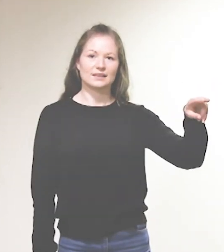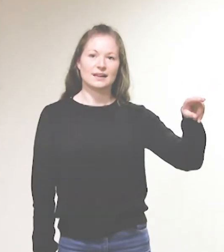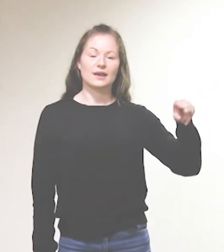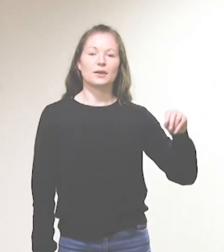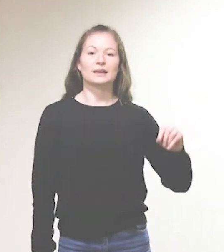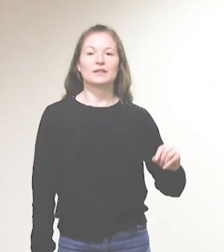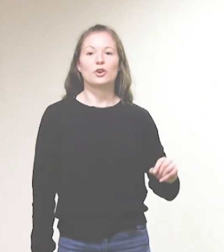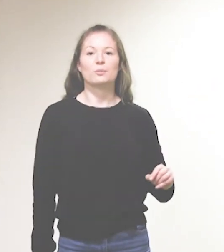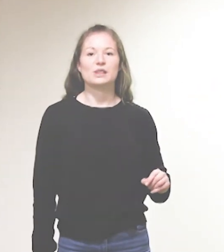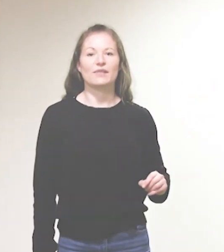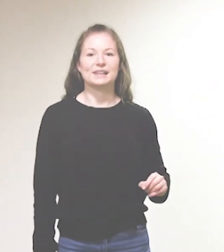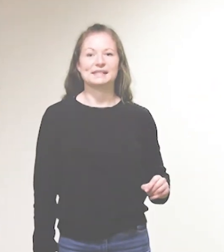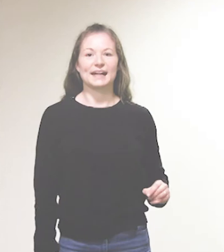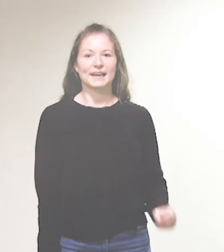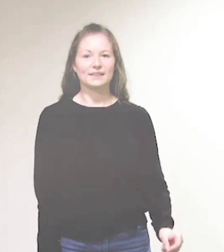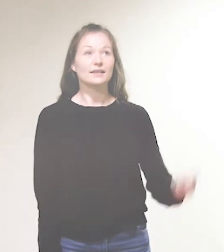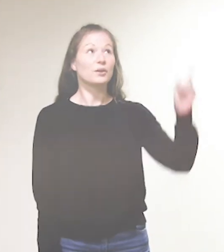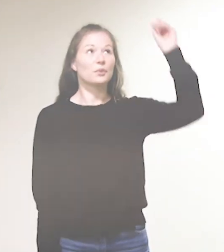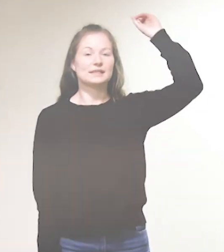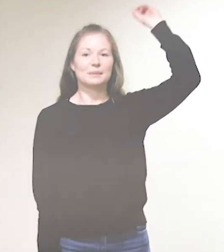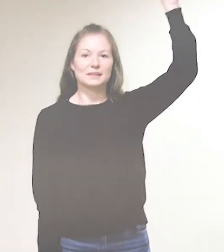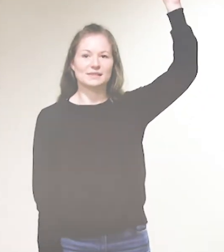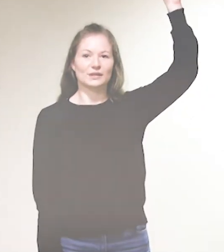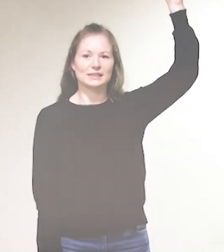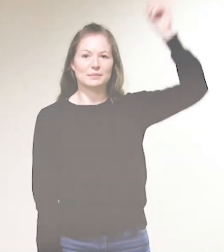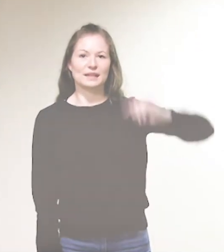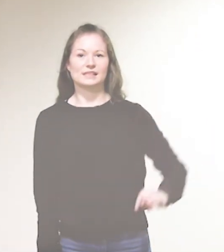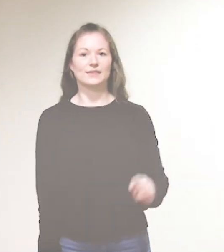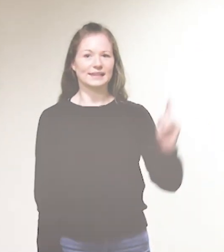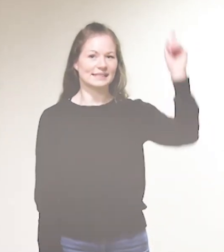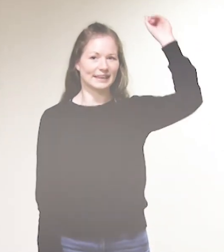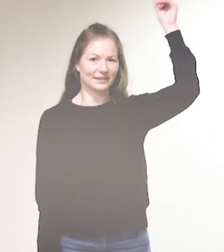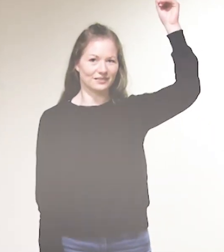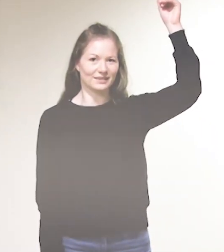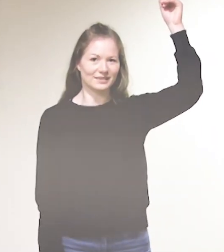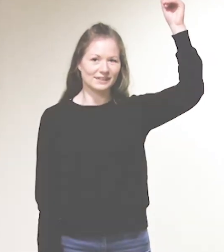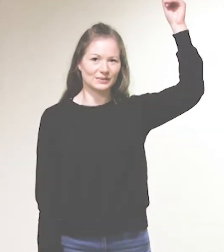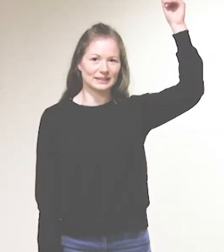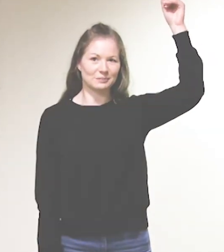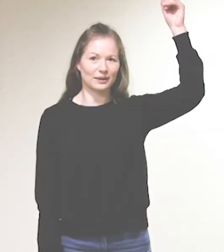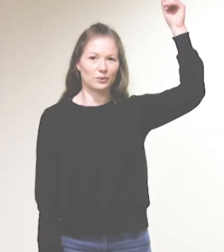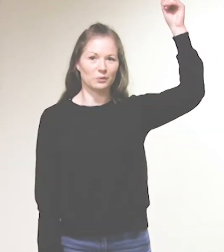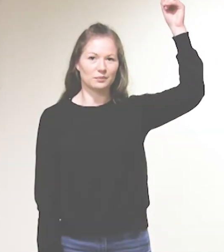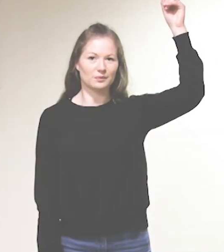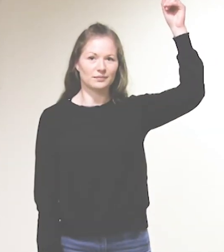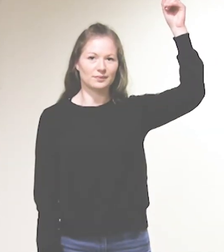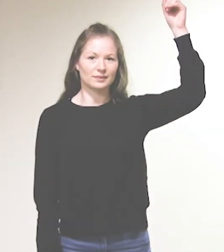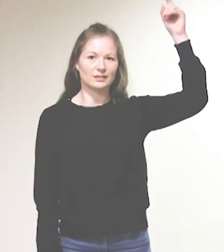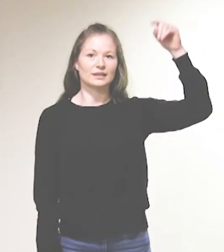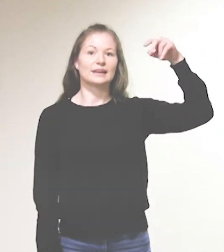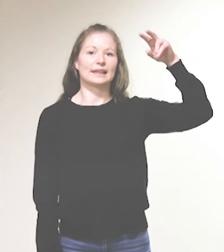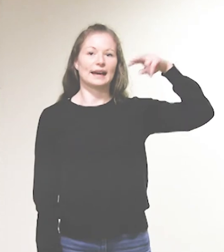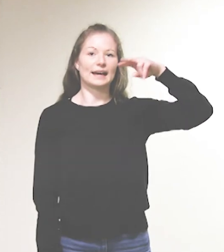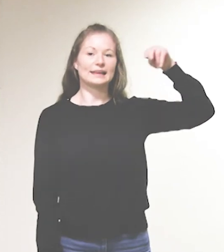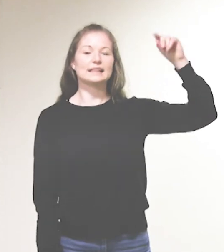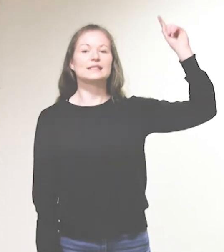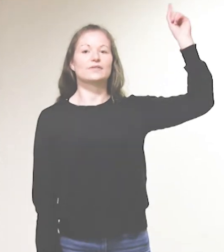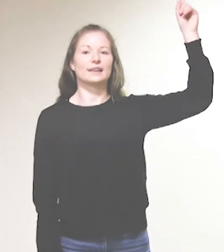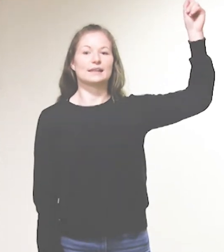Und dann kommt werde dein und damit ist Gott gemeint, deswegen zeigen wir zu ihm nach oben. Geheiligt werde